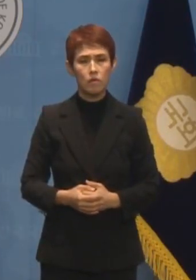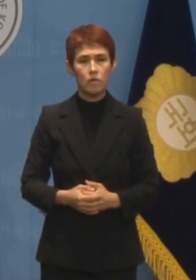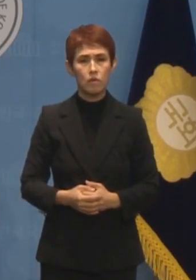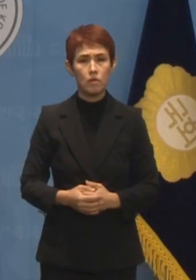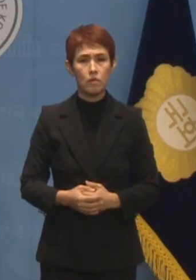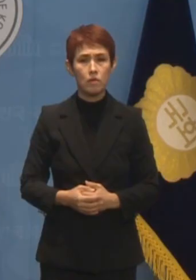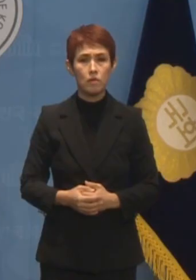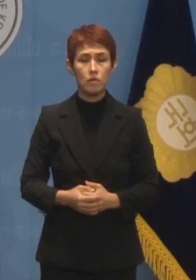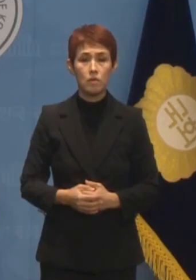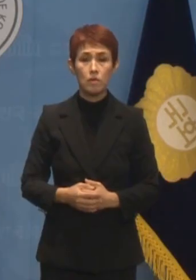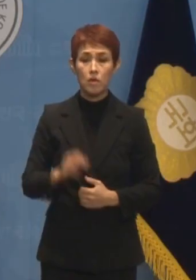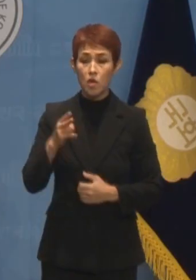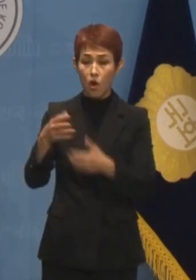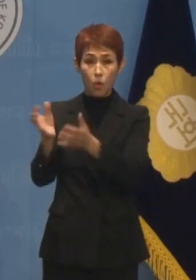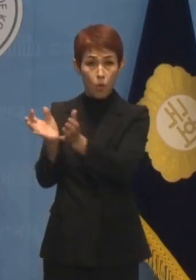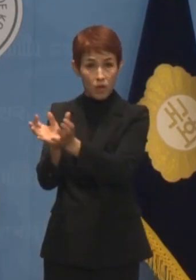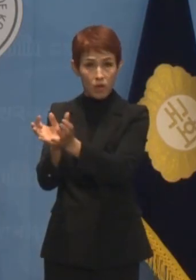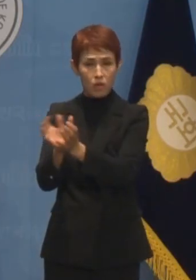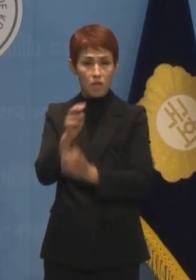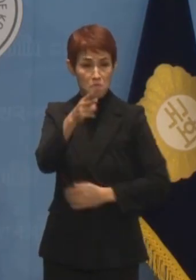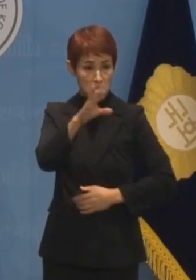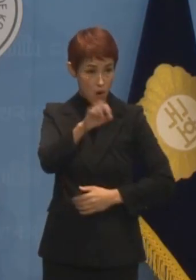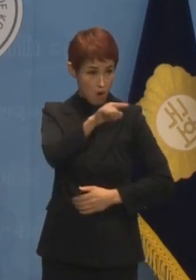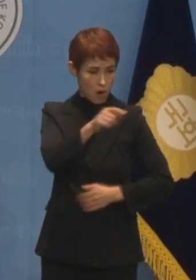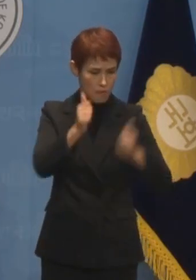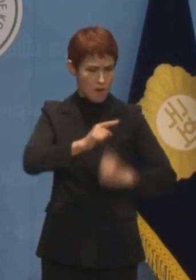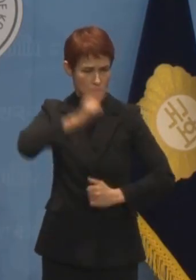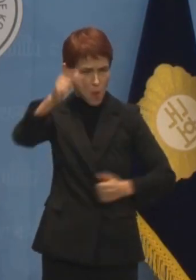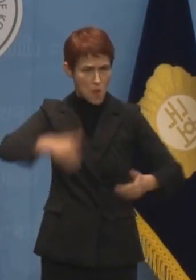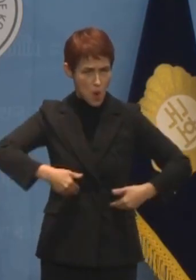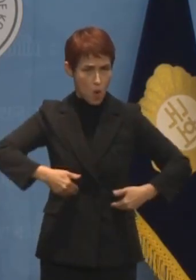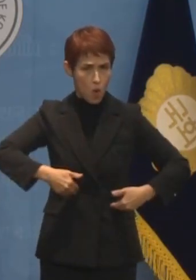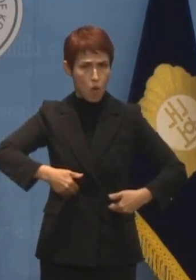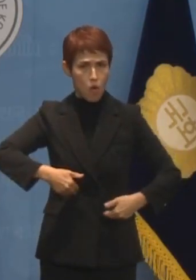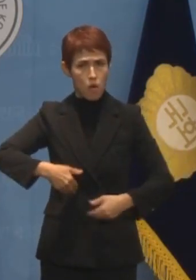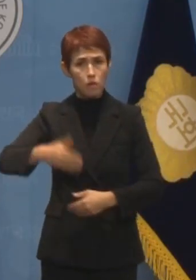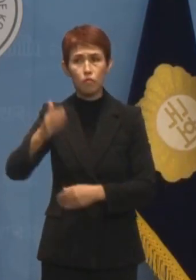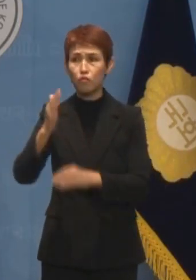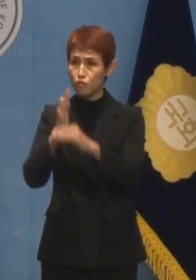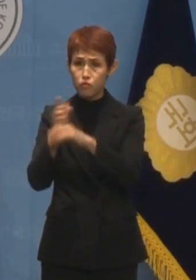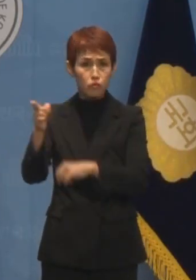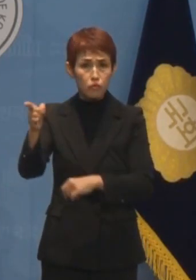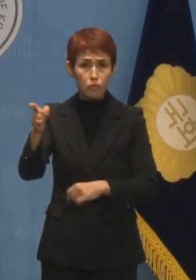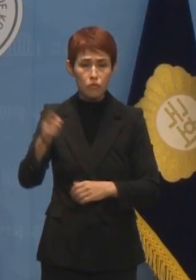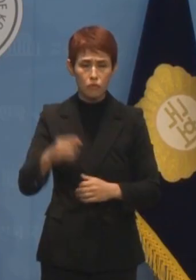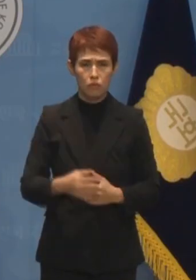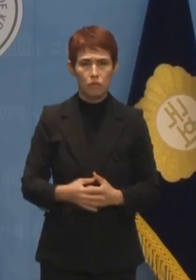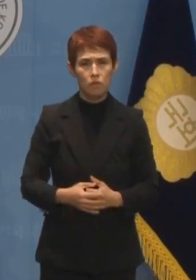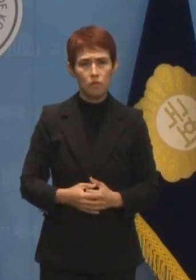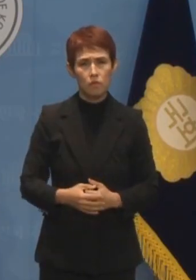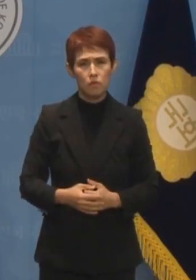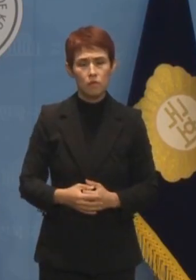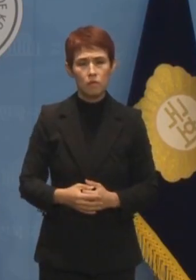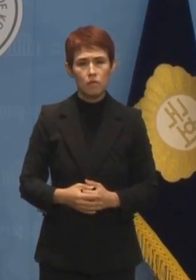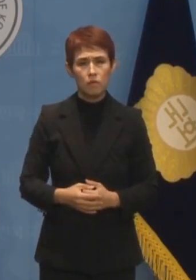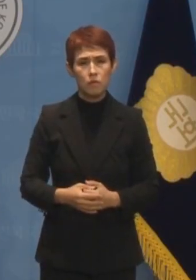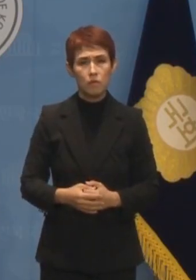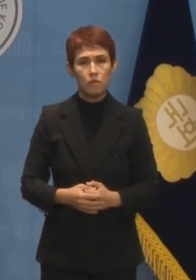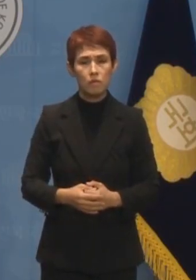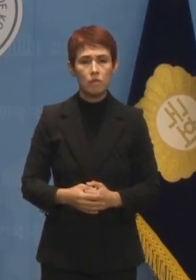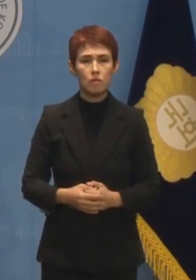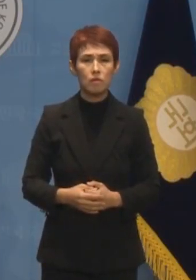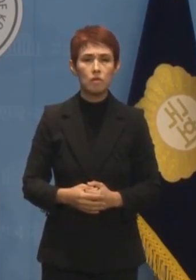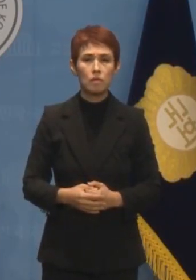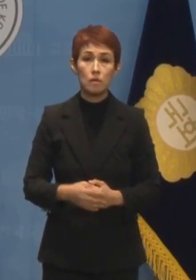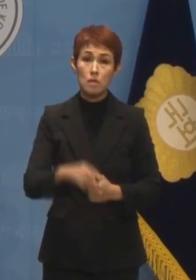여권에서도 명 씨를 법대로 처리해야 한다고 목소리를 높이고 있습니다. 이미